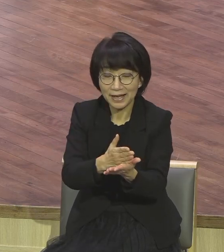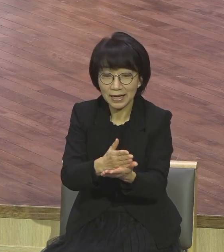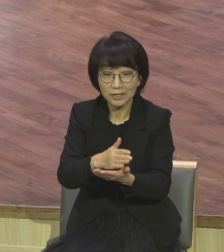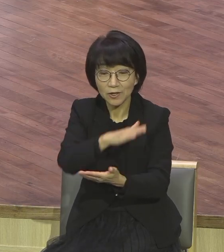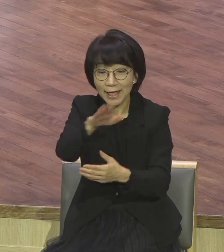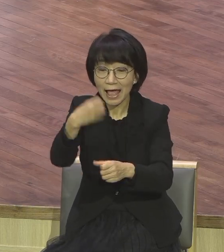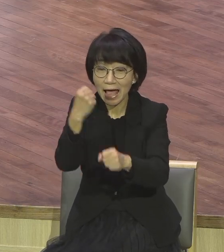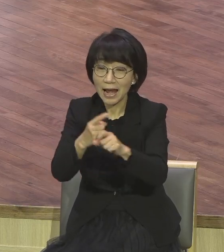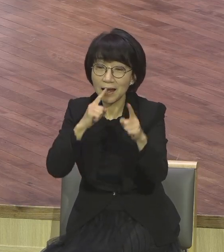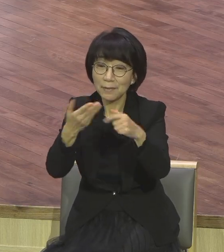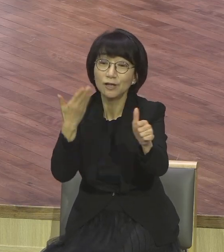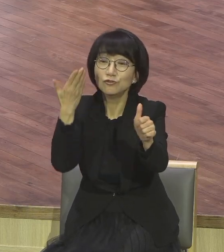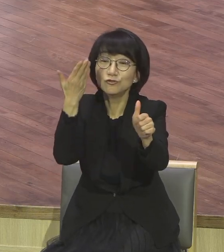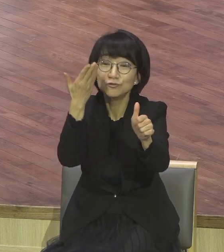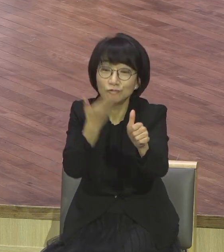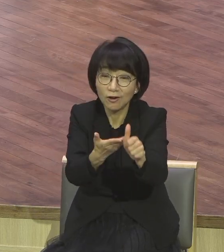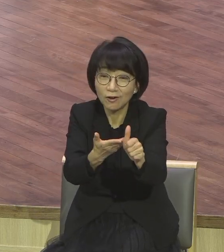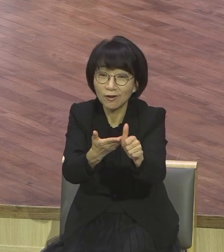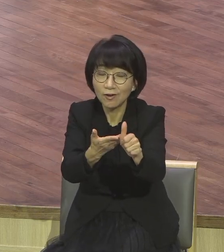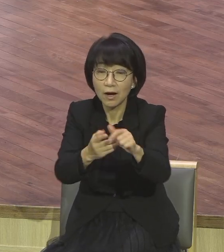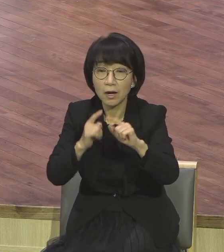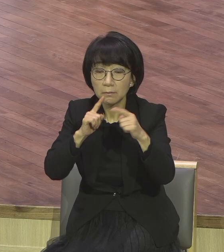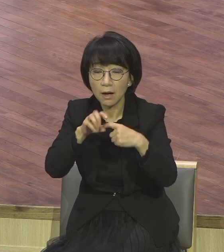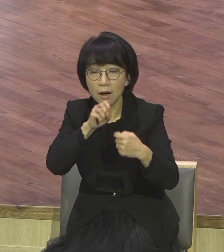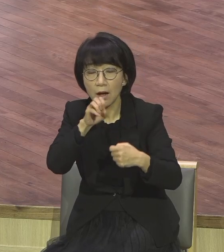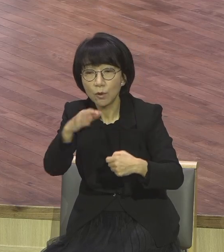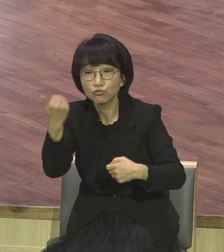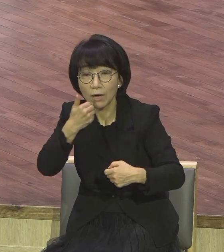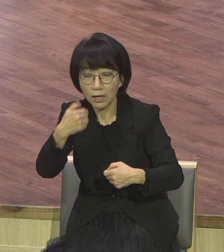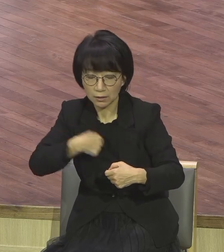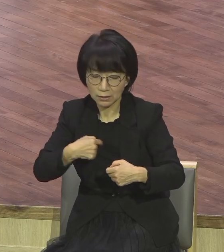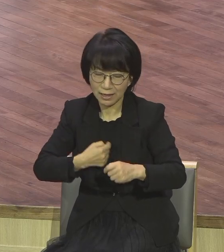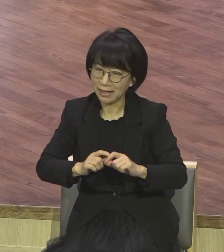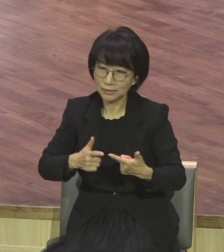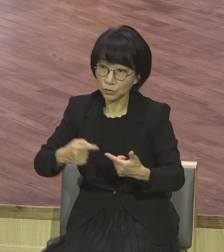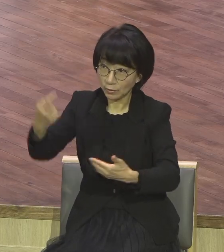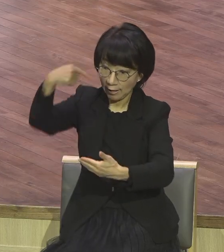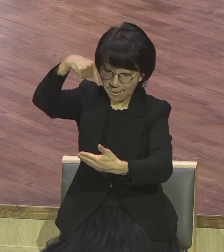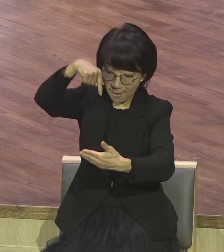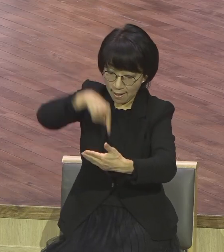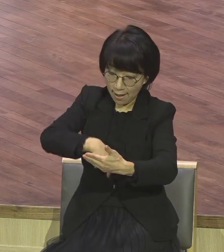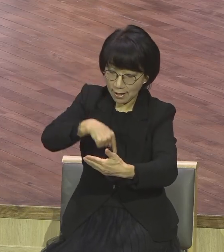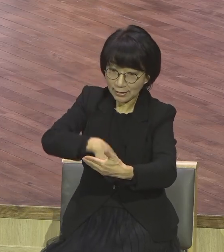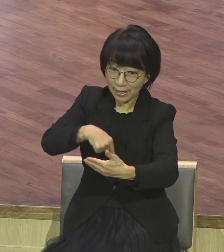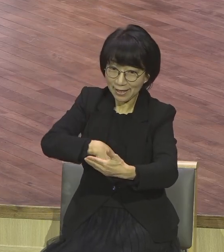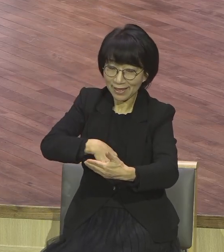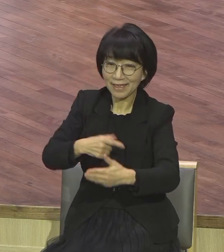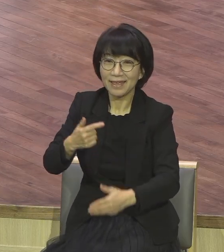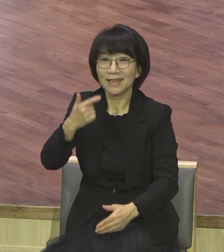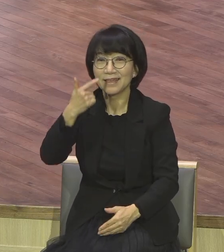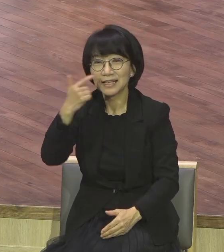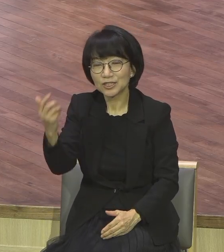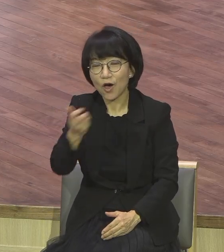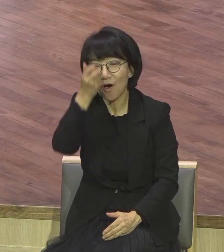주시리니 말하는 이는 너희가 아니라 너희 속에서 말씀하신 이곳 너희 아버지의 성령이시니라